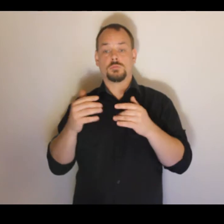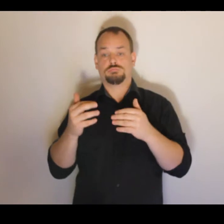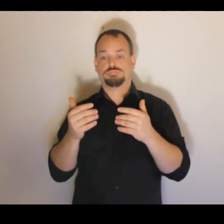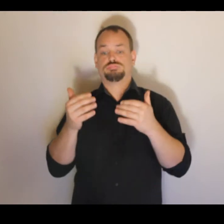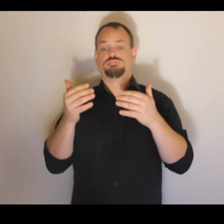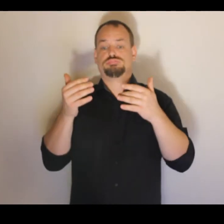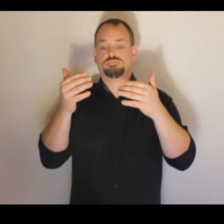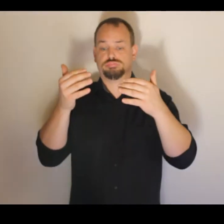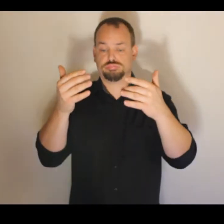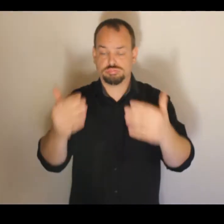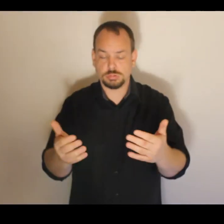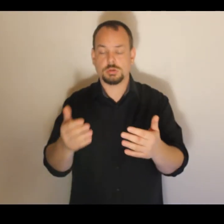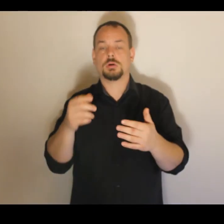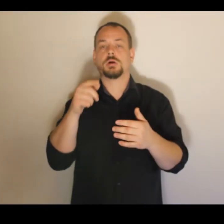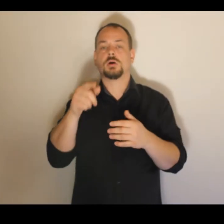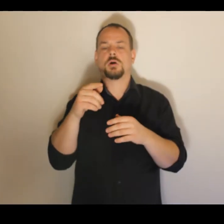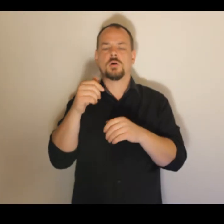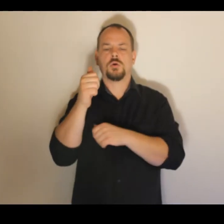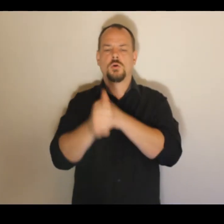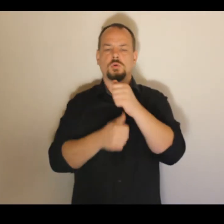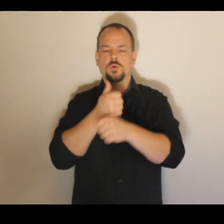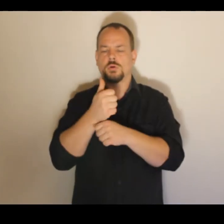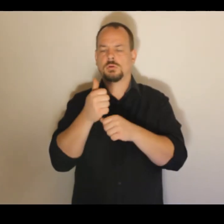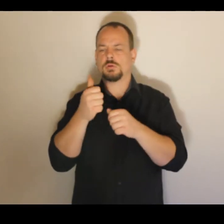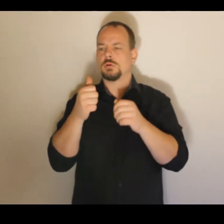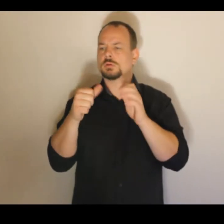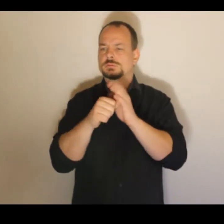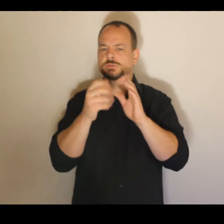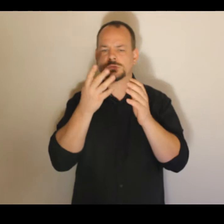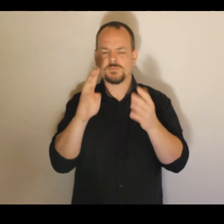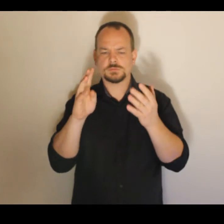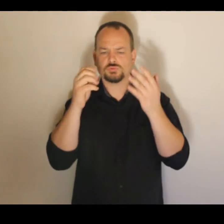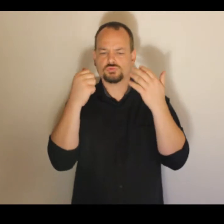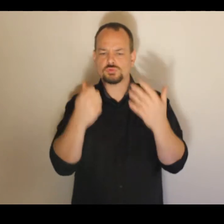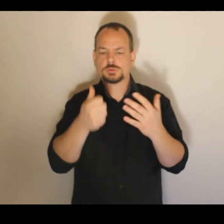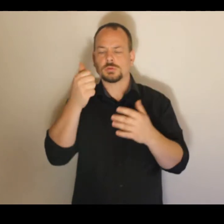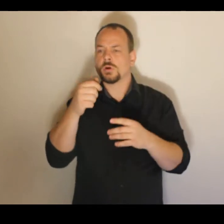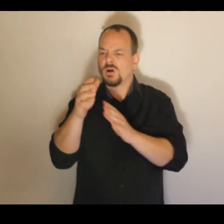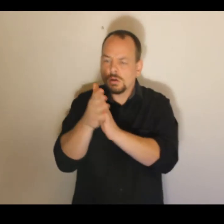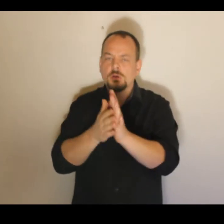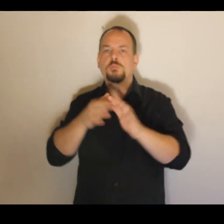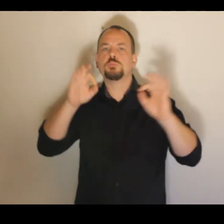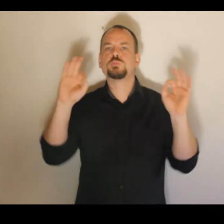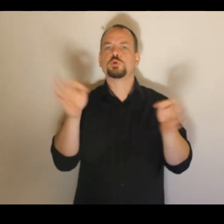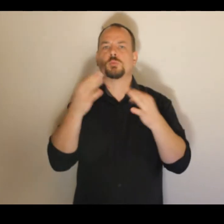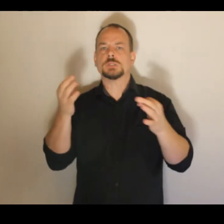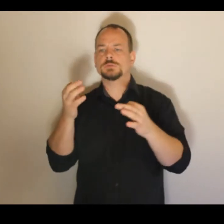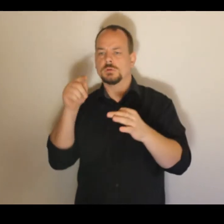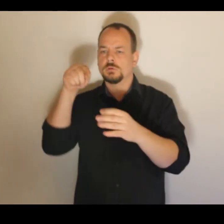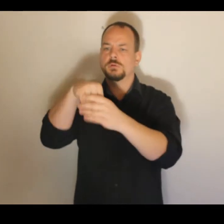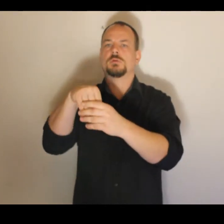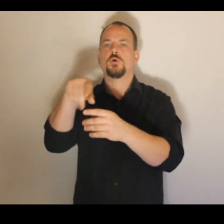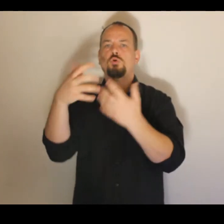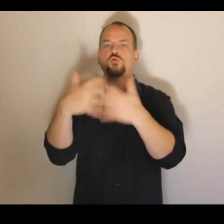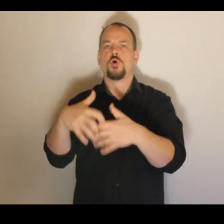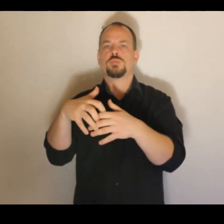robotu typu Puma. Firma Unimate je vůbec zajímavá, protože je první firmou, která v roce 1961 zavedla robota